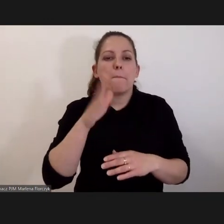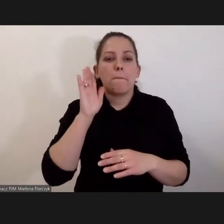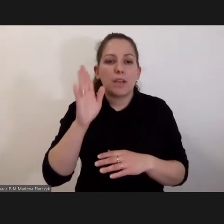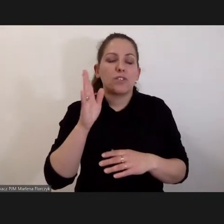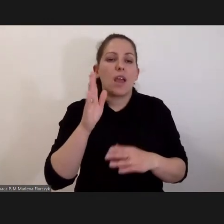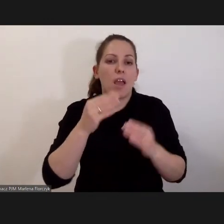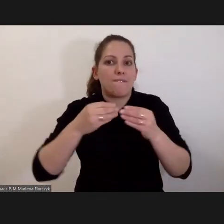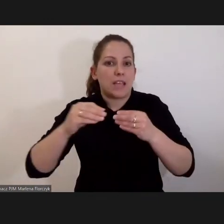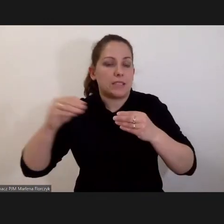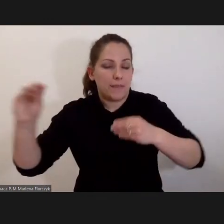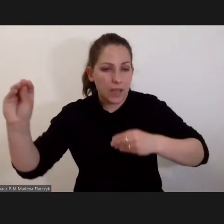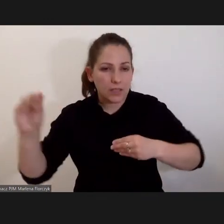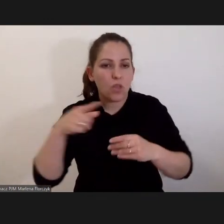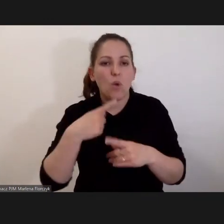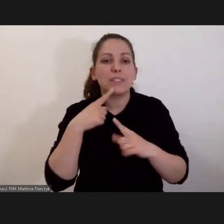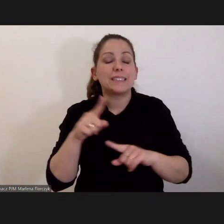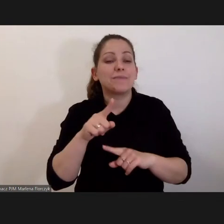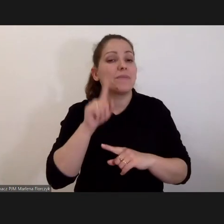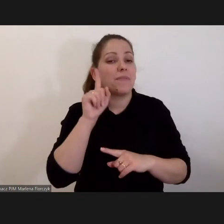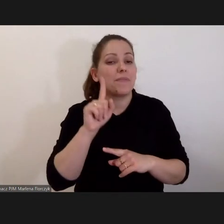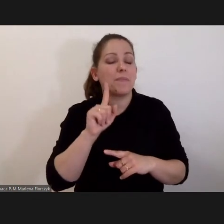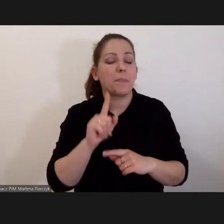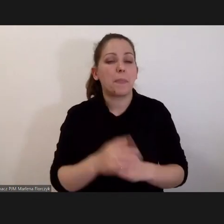rozszerzało. Co oczywiście nie znaczy wcale,